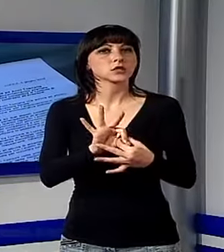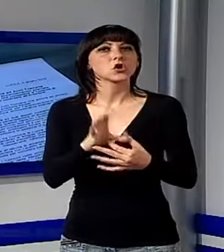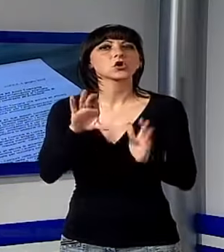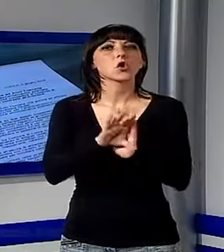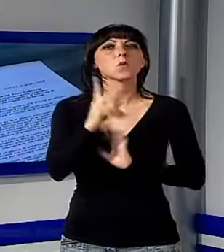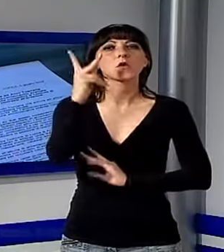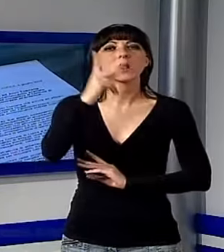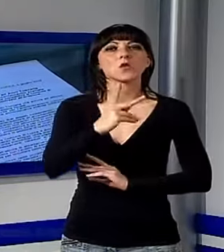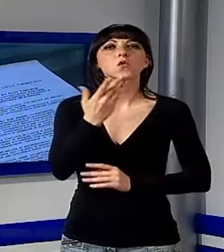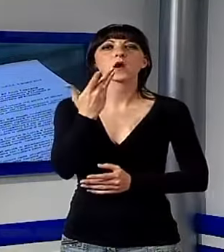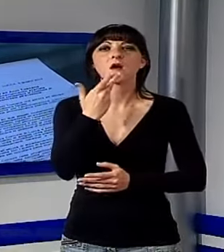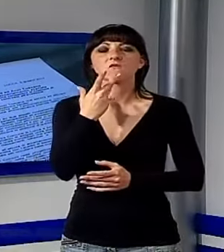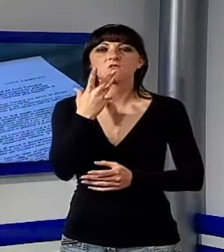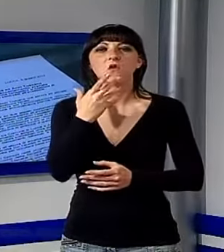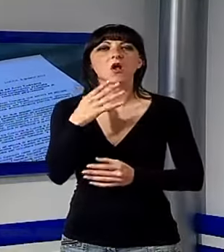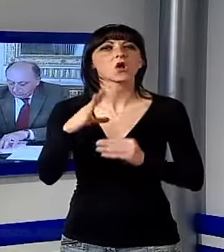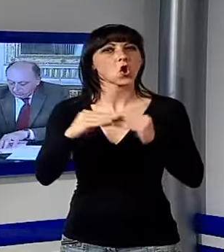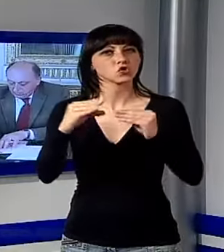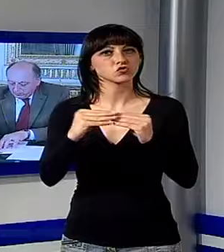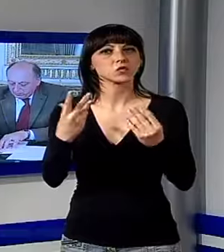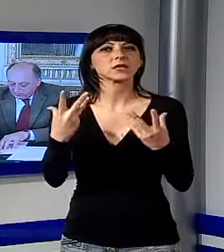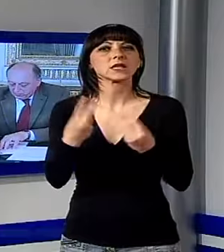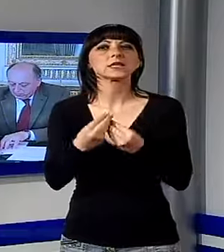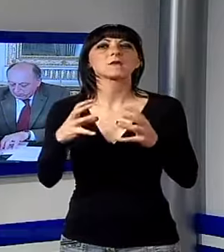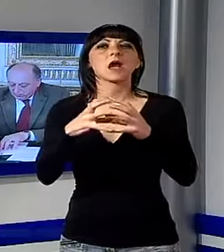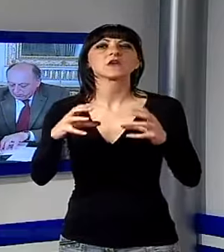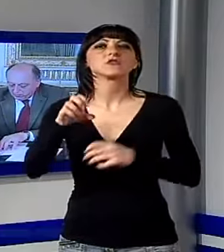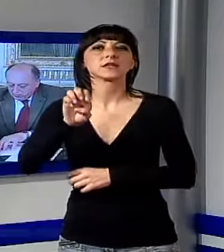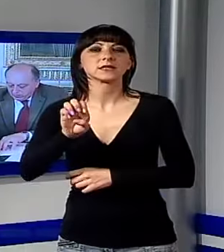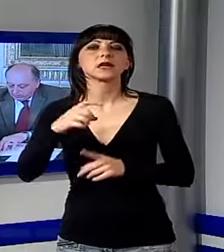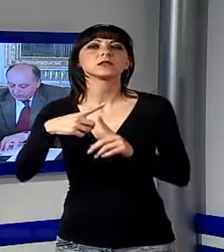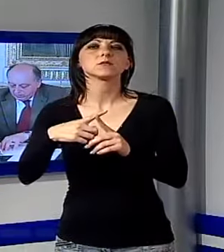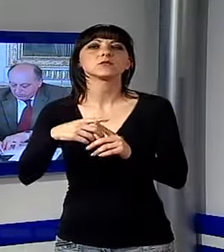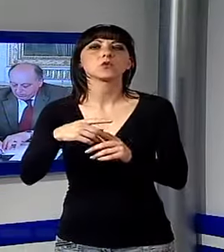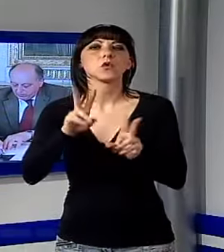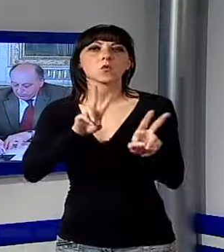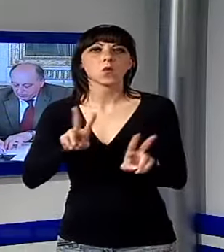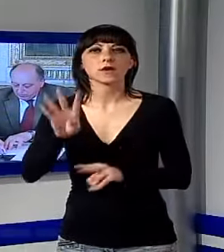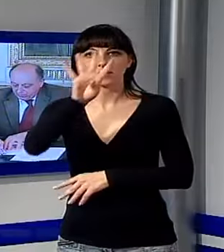il di Lucca sta mettendo in piedi anche con l'Agenzia delle Entrate e con la Guardia di Finanza.